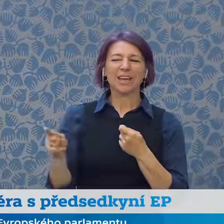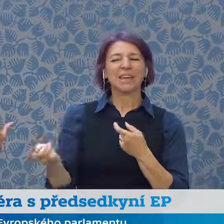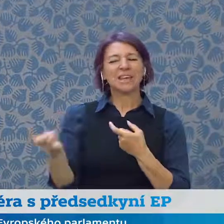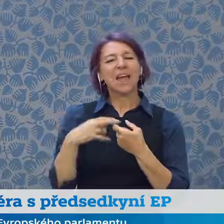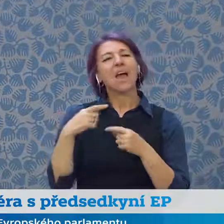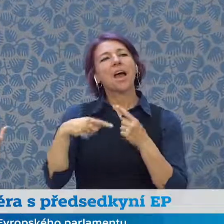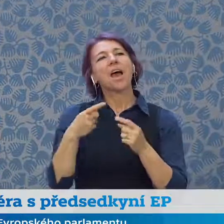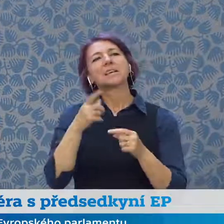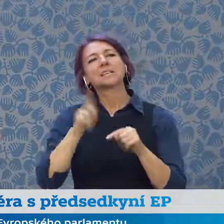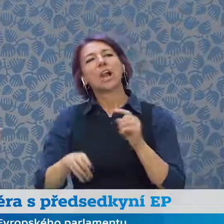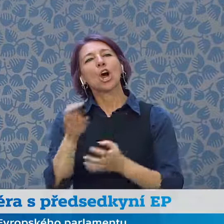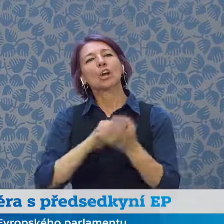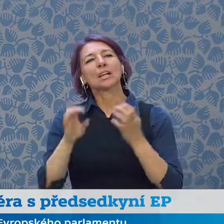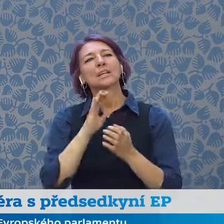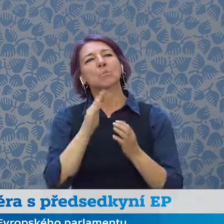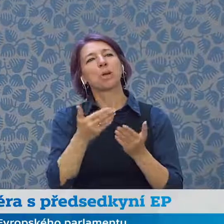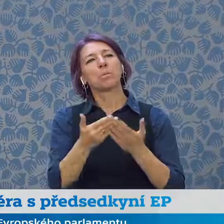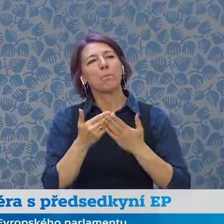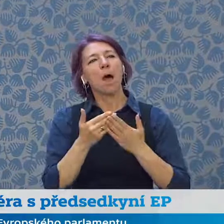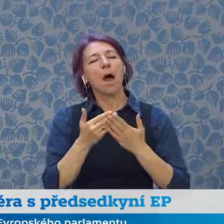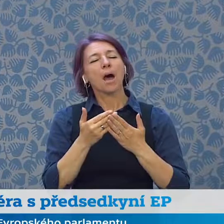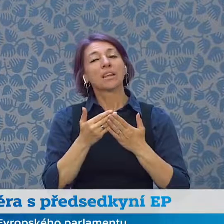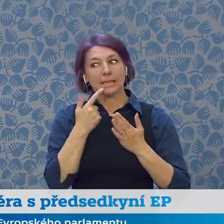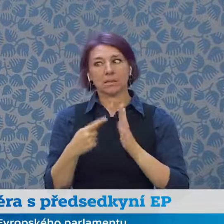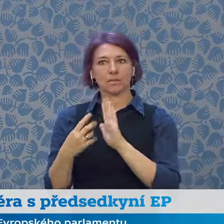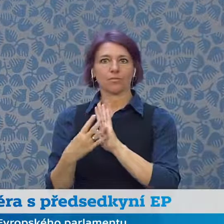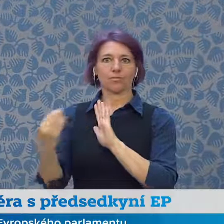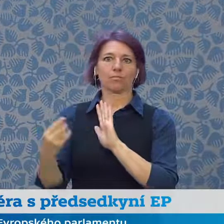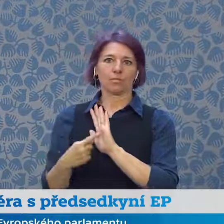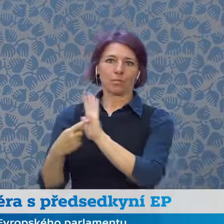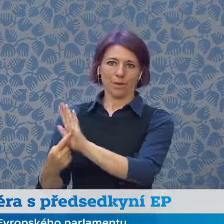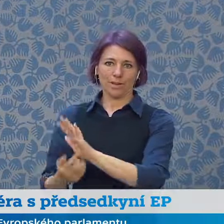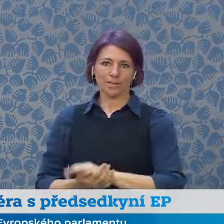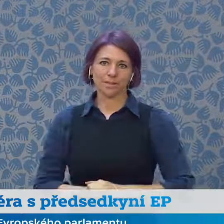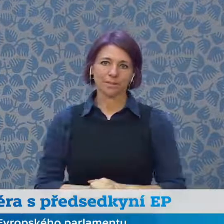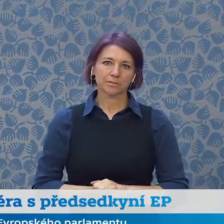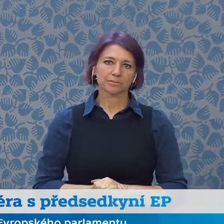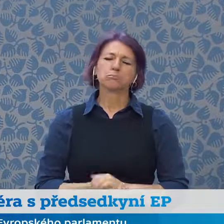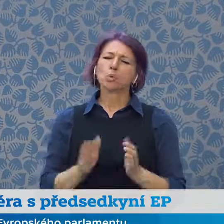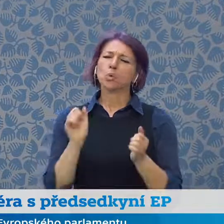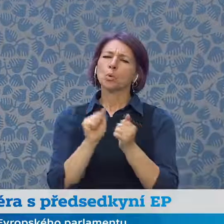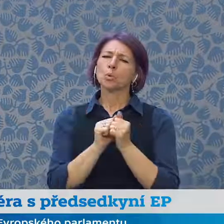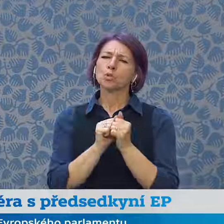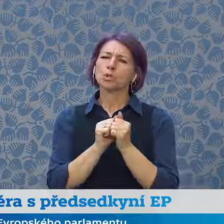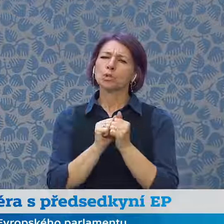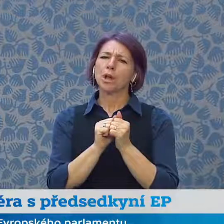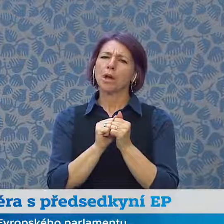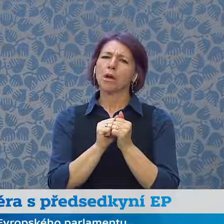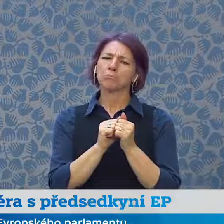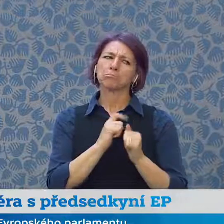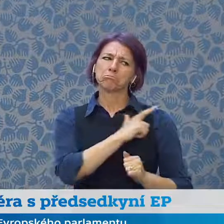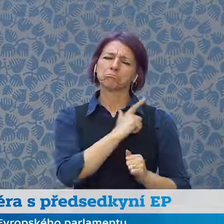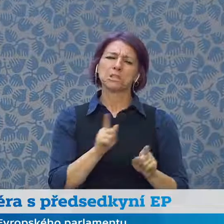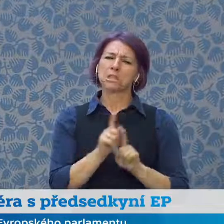abychom jim nezavírali dveře. Určitě tady mezi námi, mnou a panem premiérem panu je